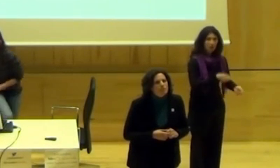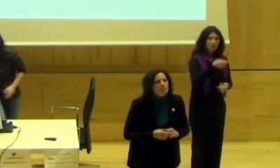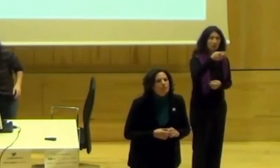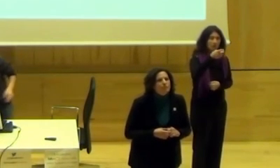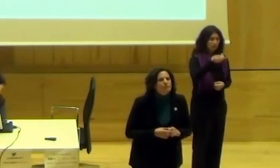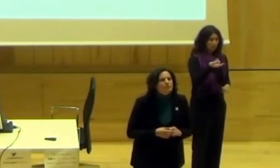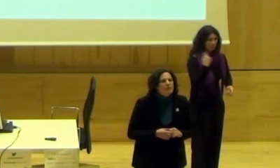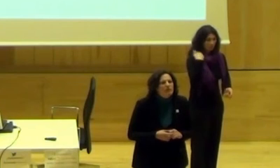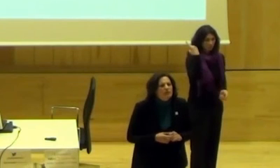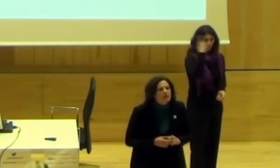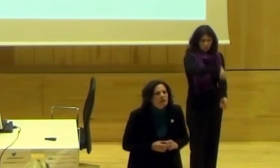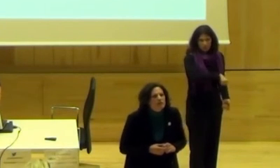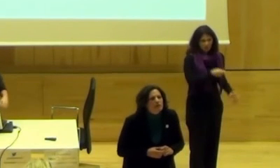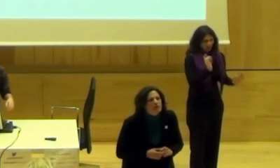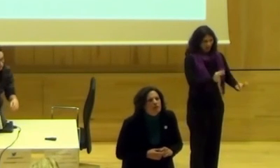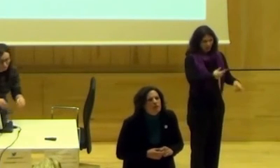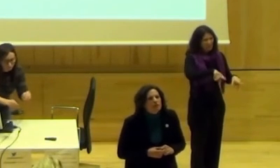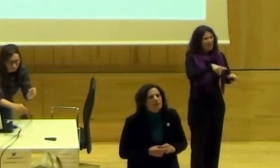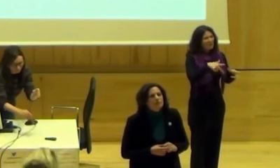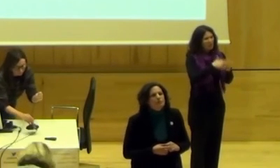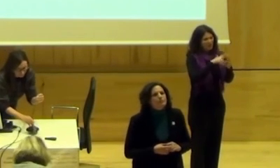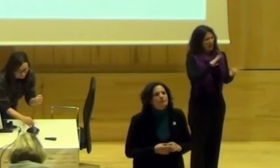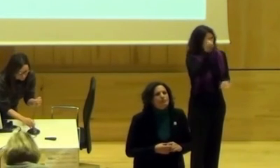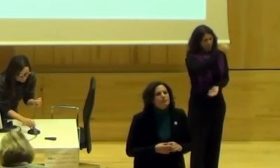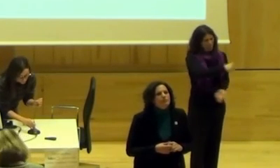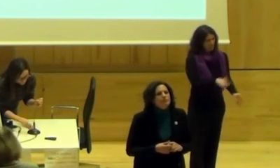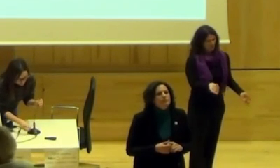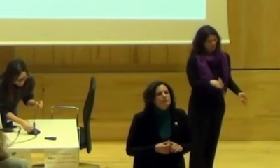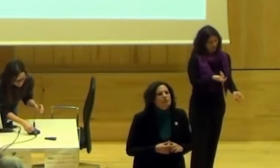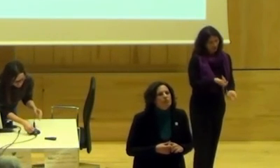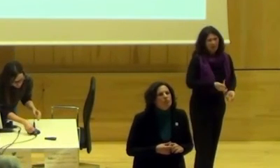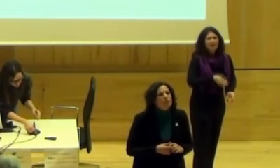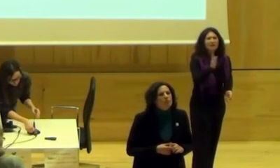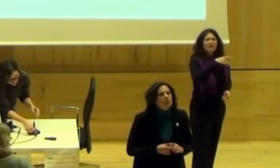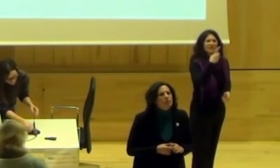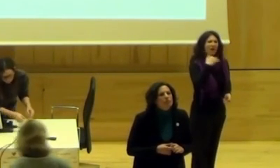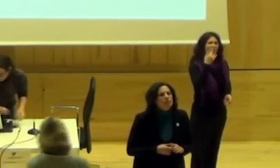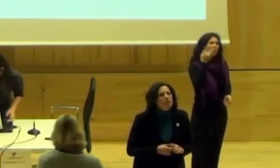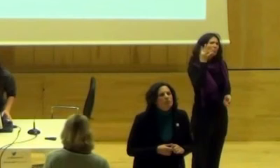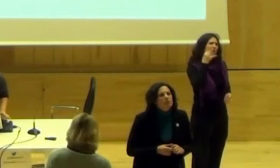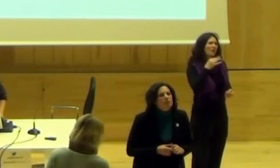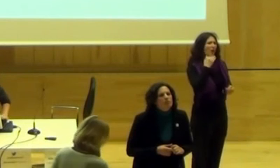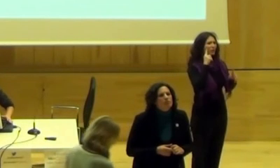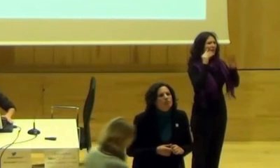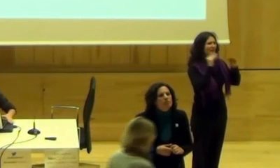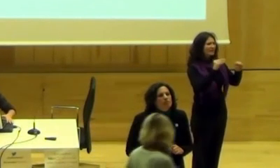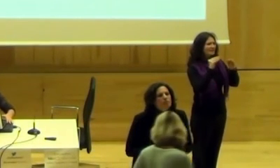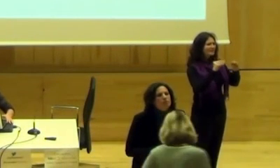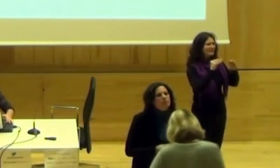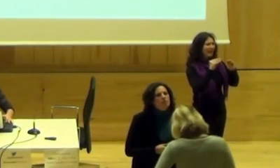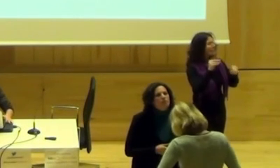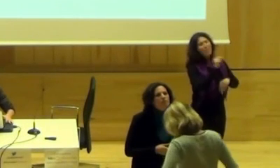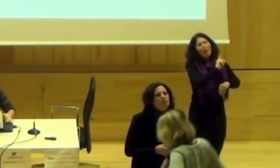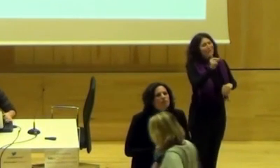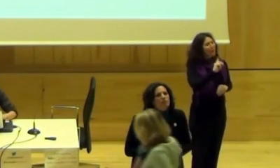corazón, de la cultura, mujer que está vestiriamente con su ausencia